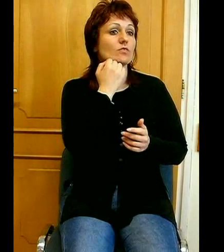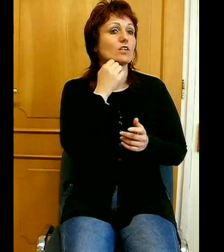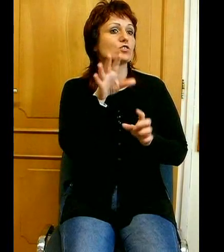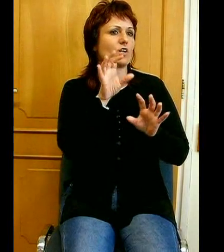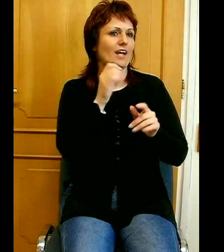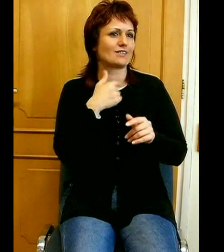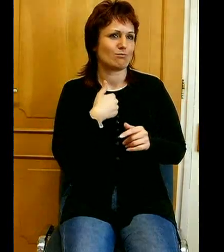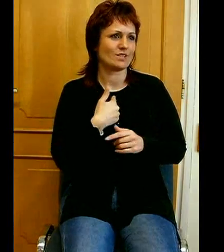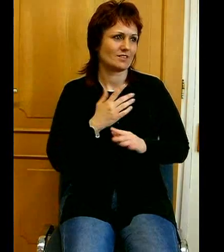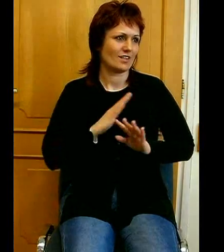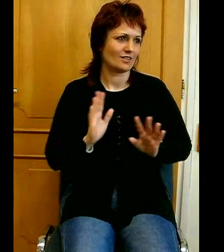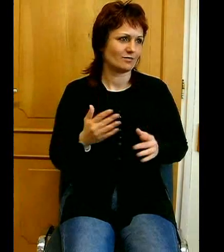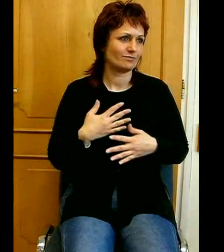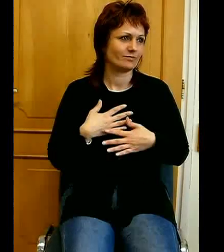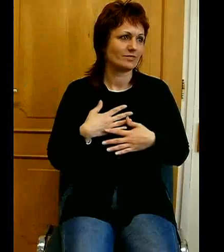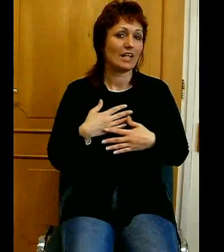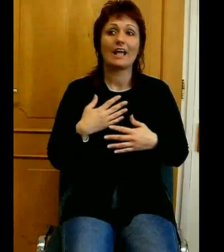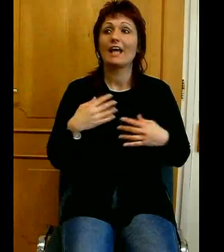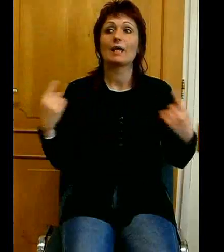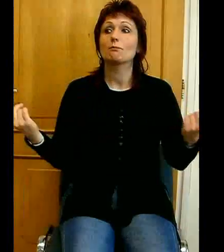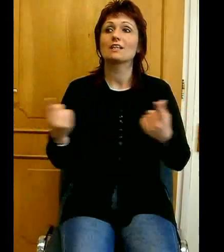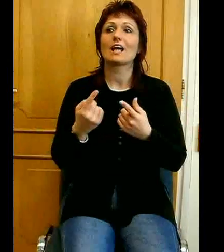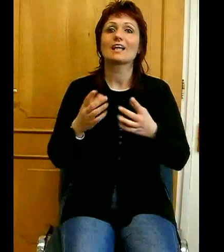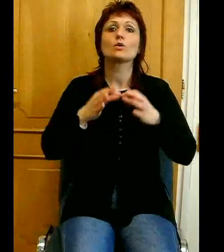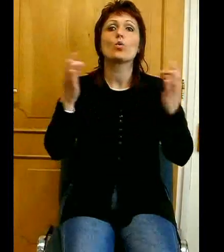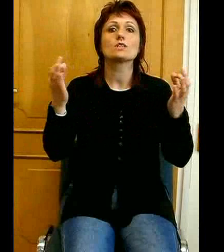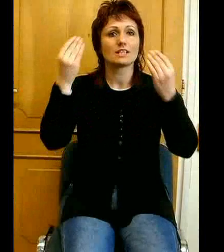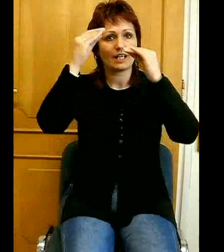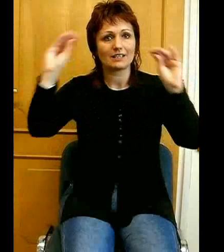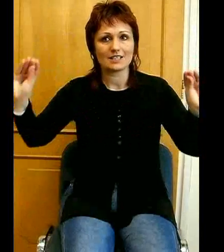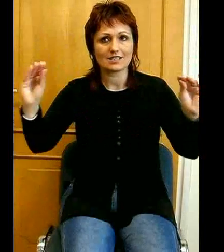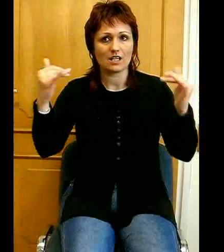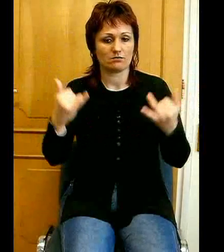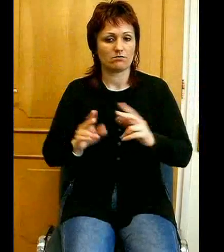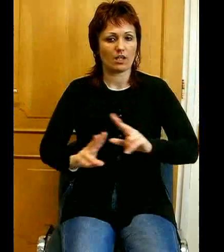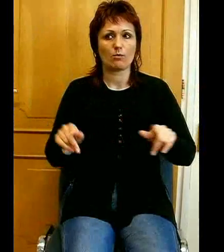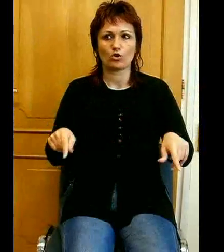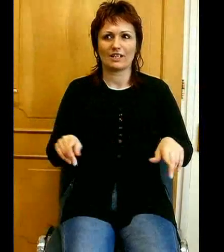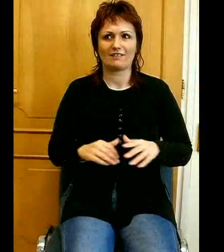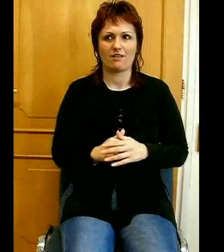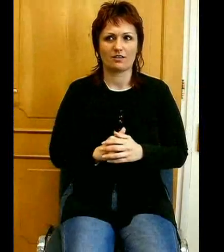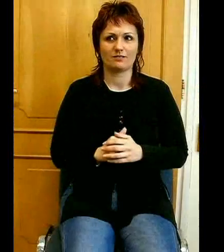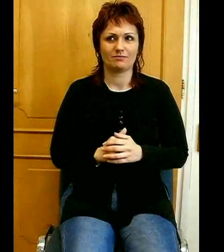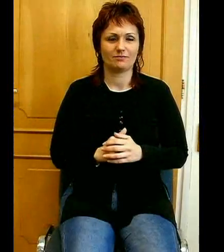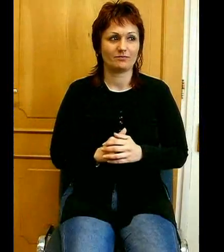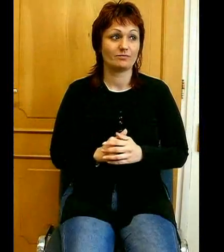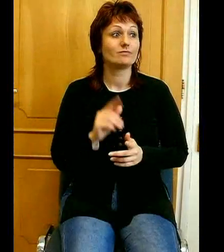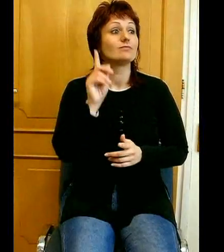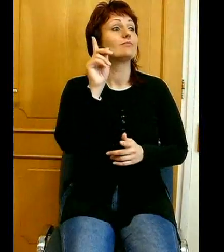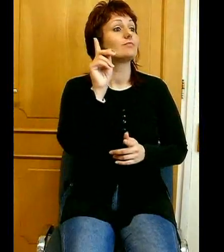őszintén tisztelek, aki most itt van a templomban. De szíves engedelmünk kell, egy bizonyos hölgyet